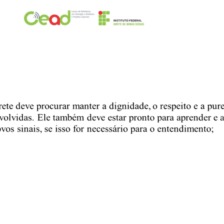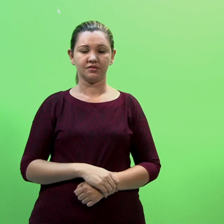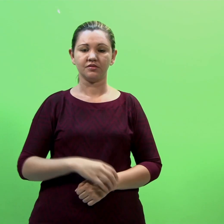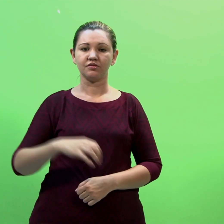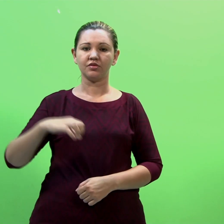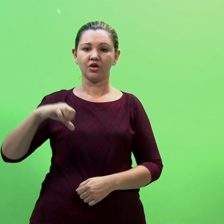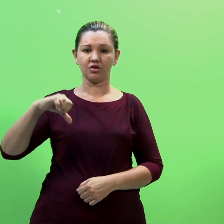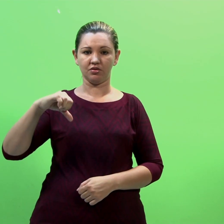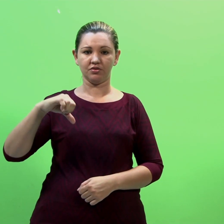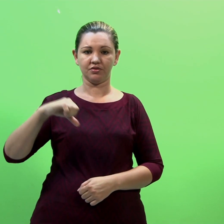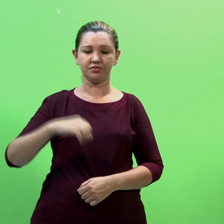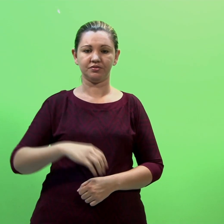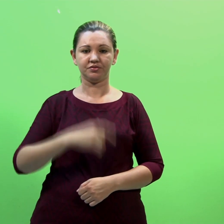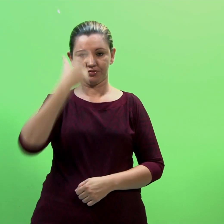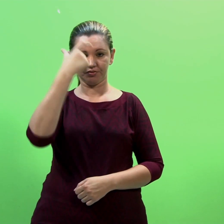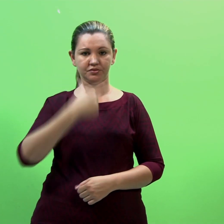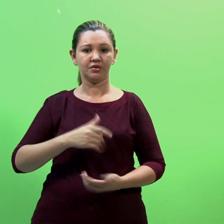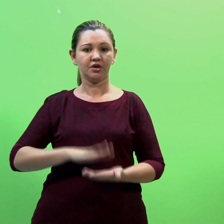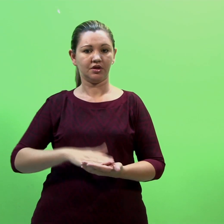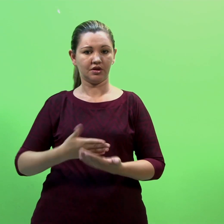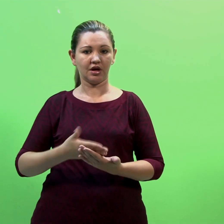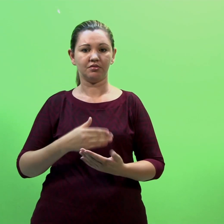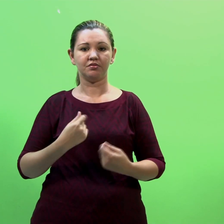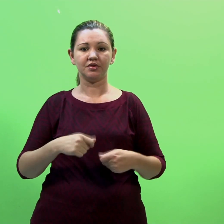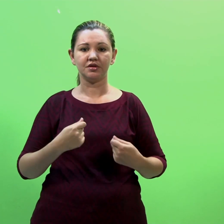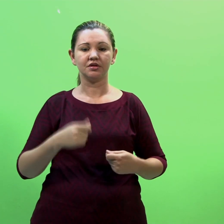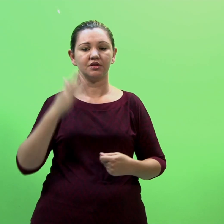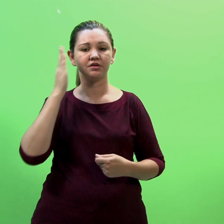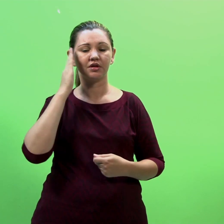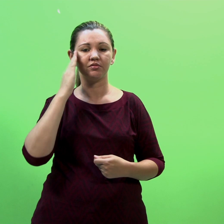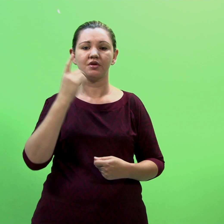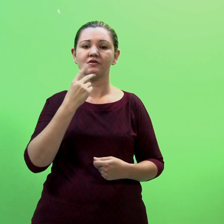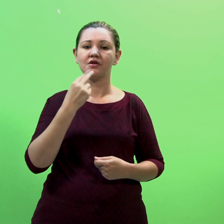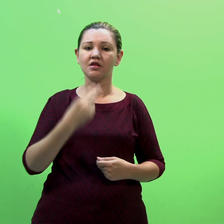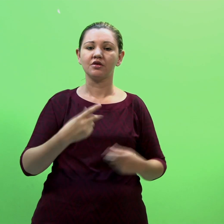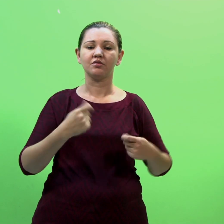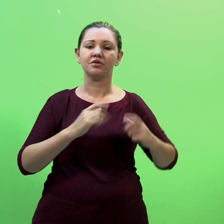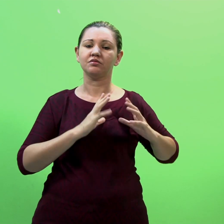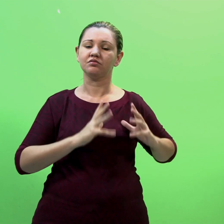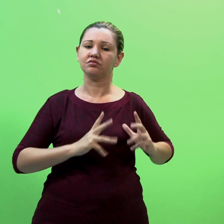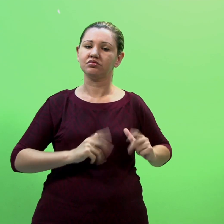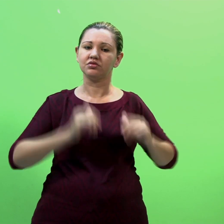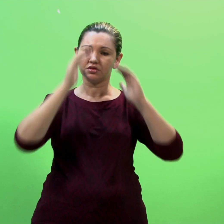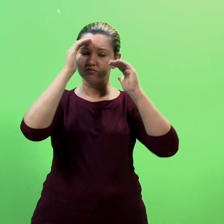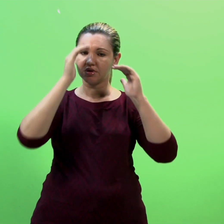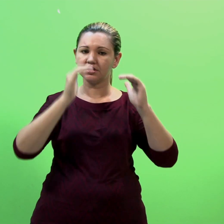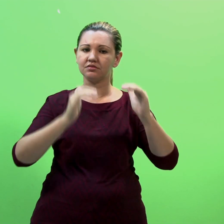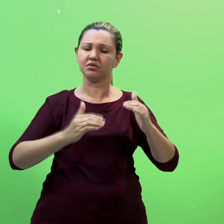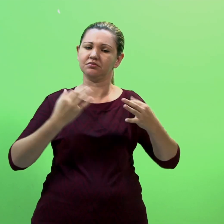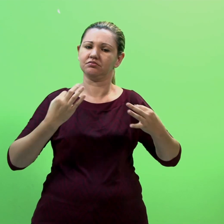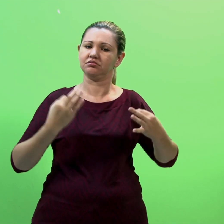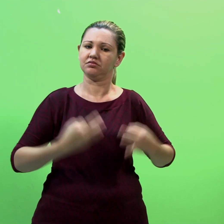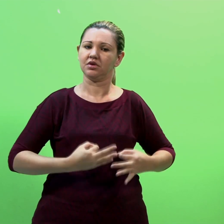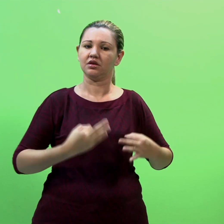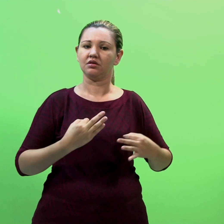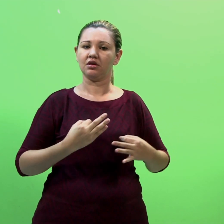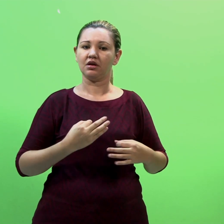9. O intérprete deve procurar manter a dignidade, o respeito e a pureza das línguas envolvidas. Ele deve estar